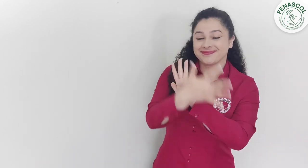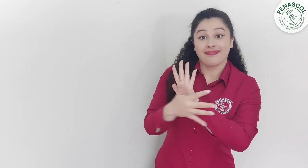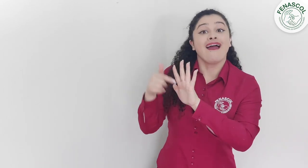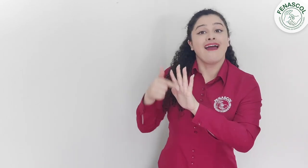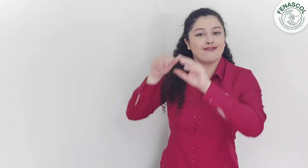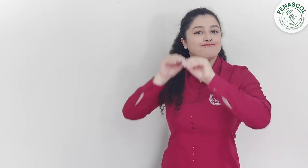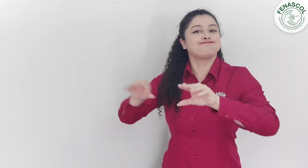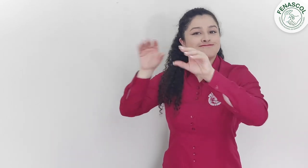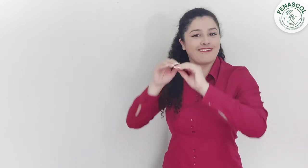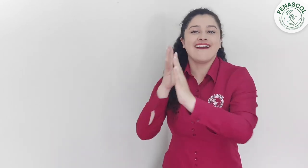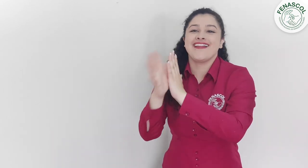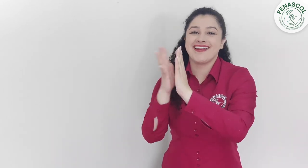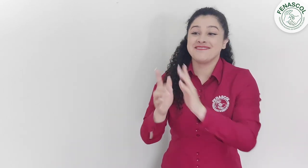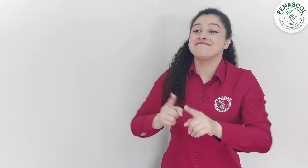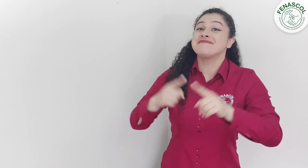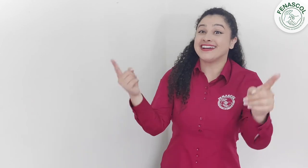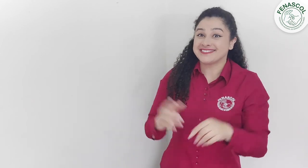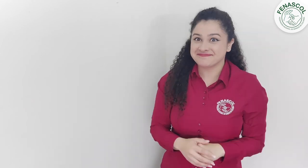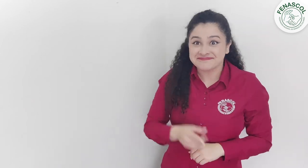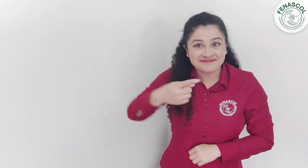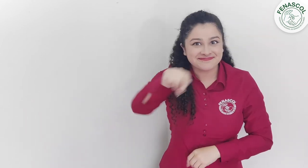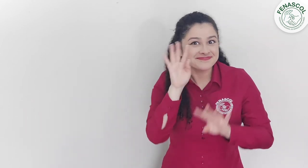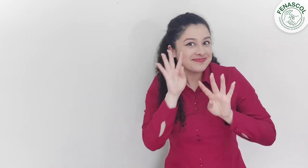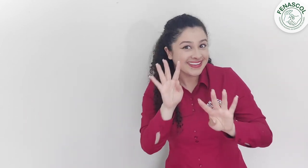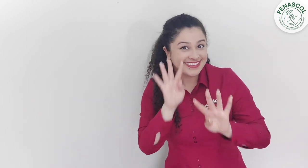NotiSeñales. Así que estén pendientes.